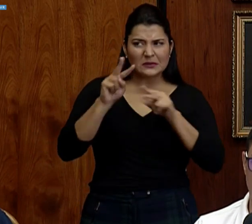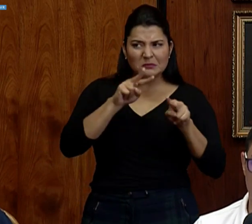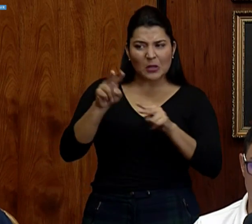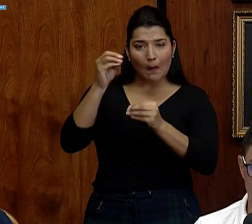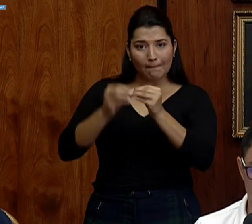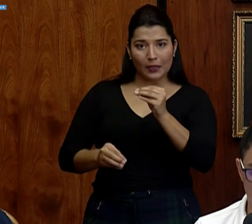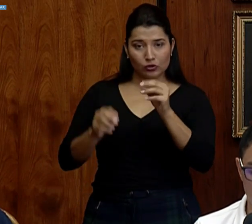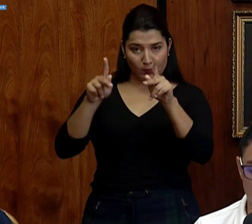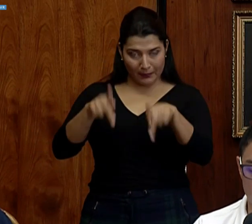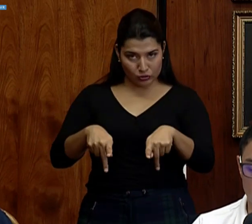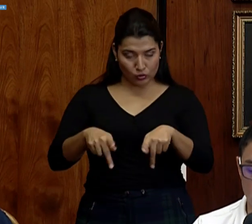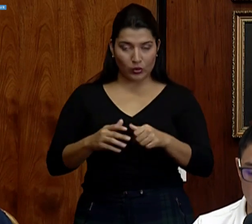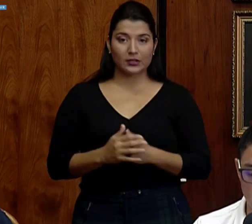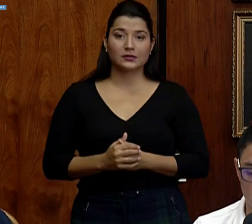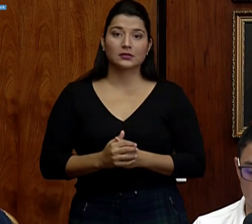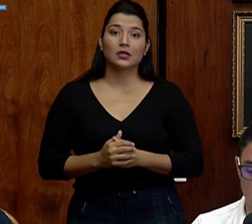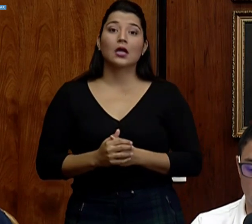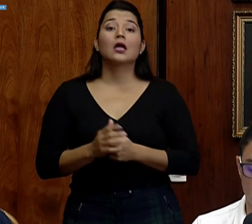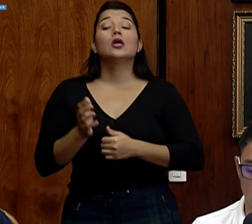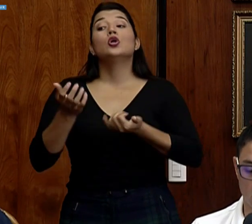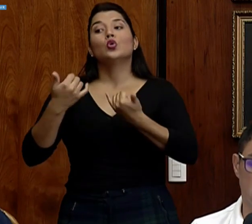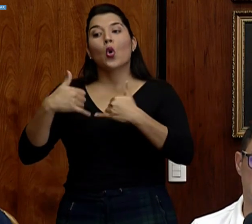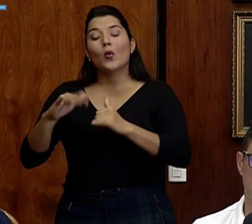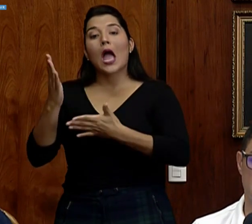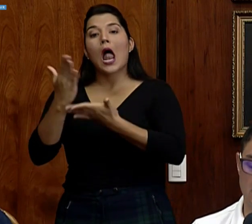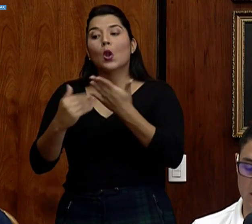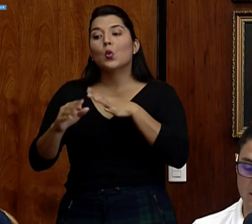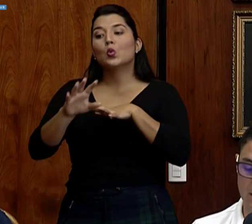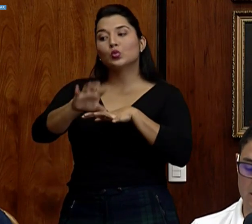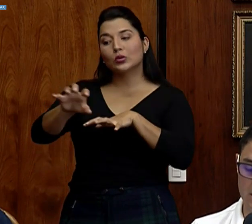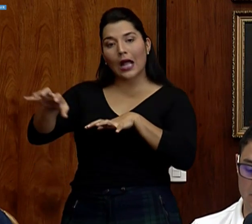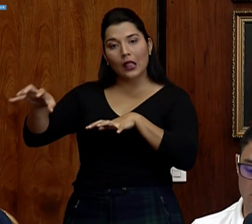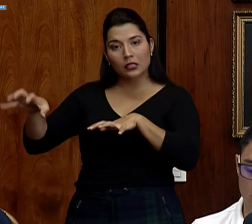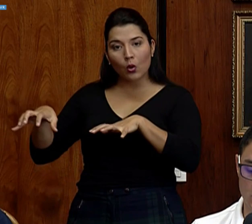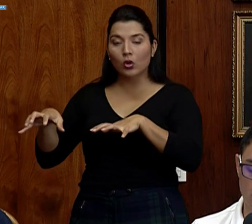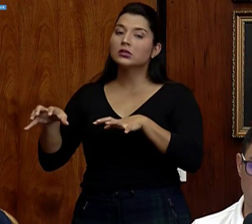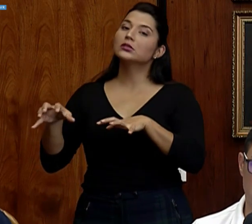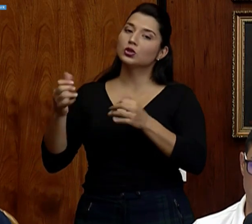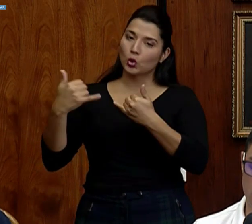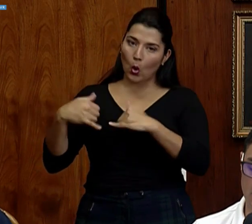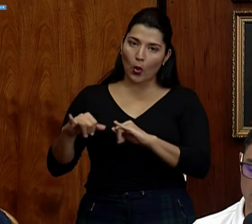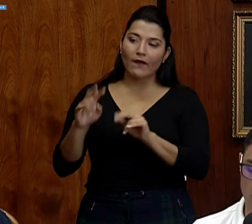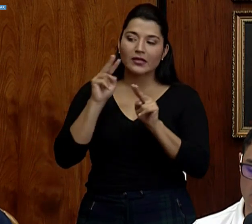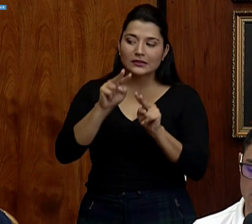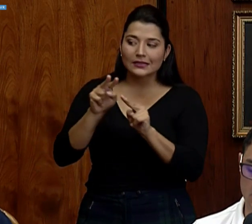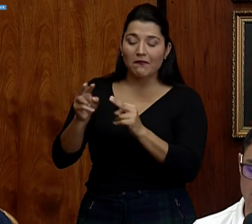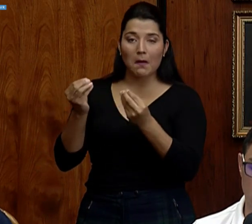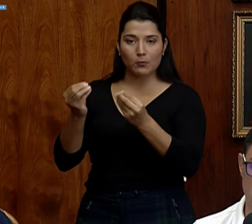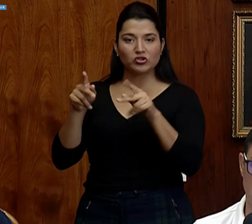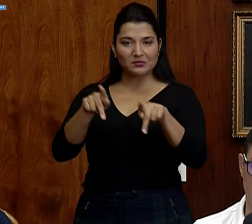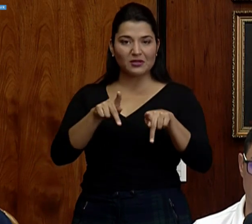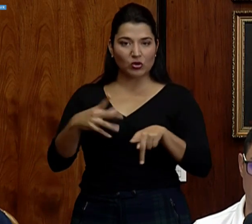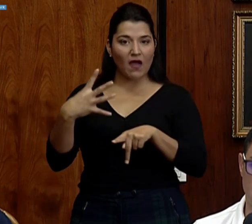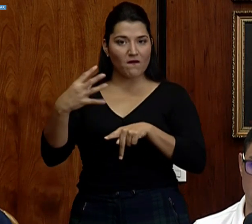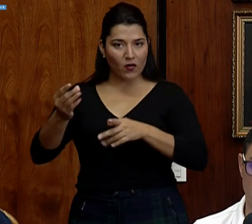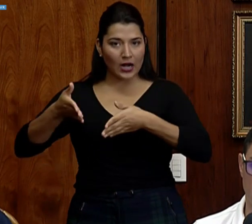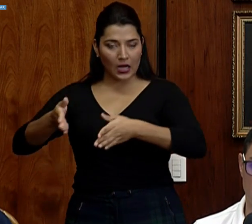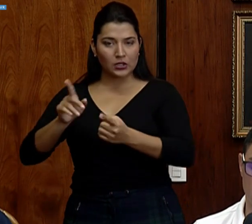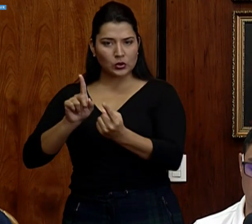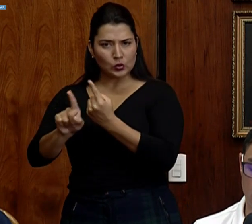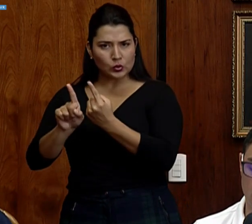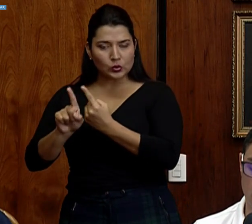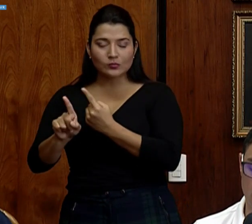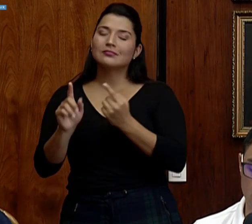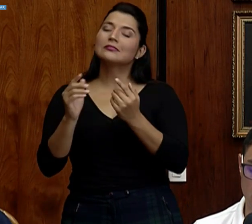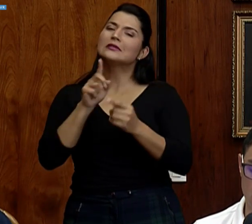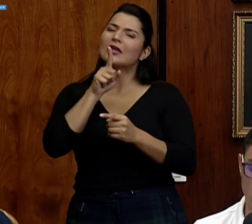como indicaba anteriormente, algunos distritos, algunos cantones, en que sí se ha visto mucha movilización de personas y hacemos el llamado de verdad de que todos